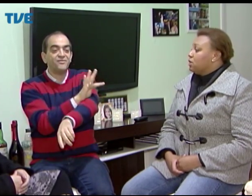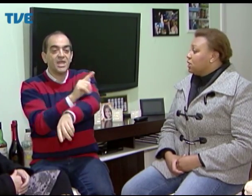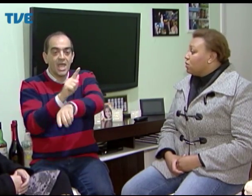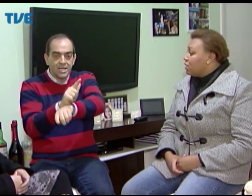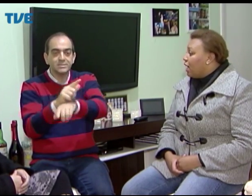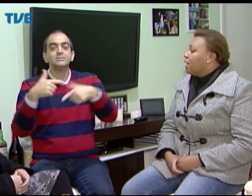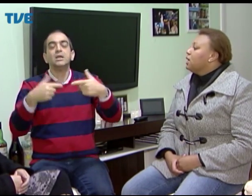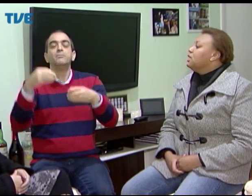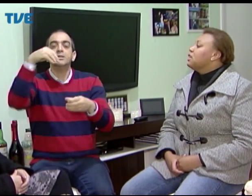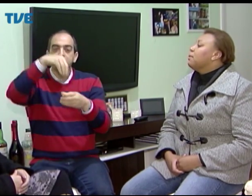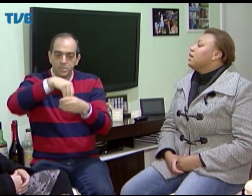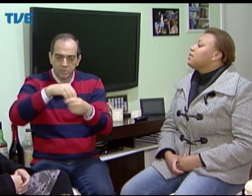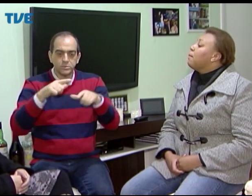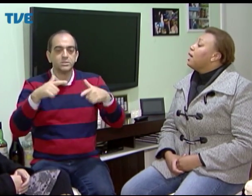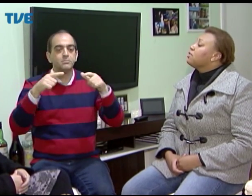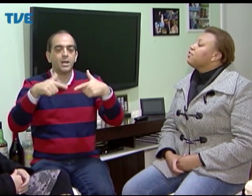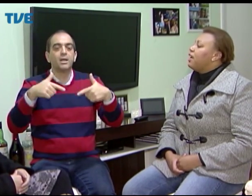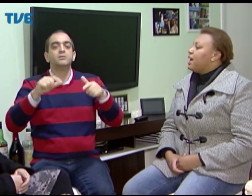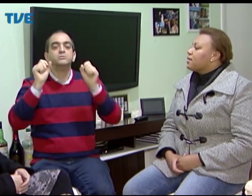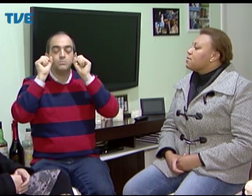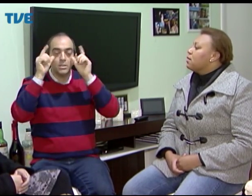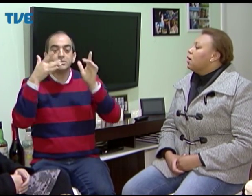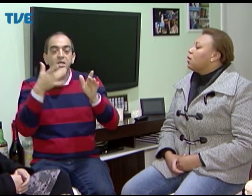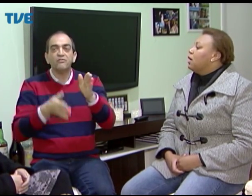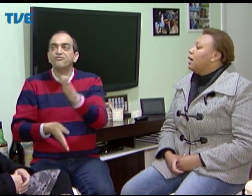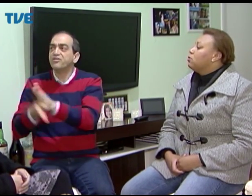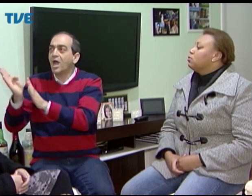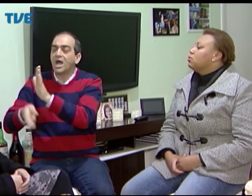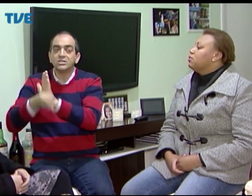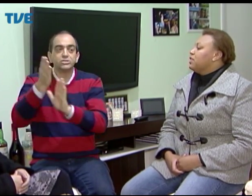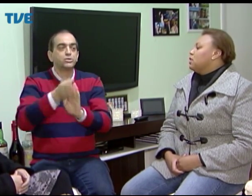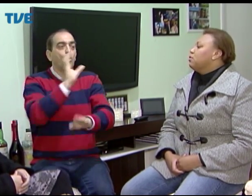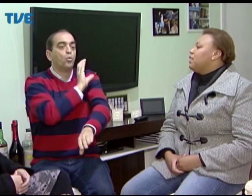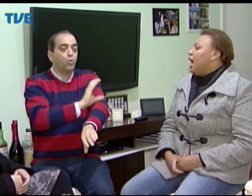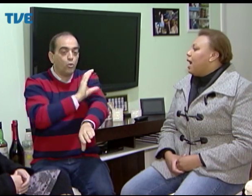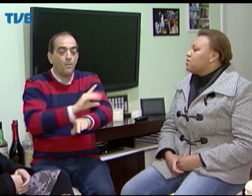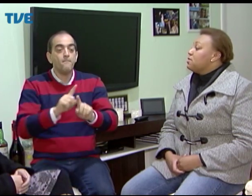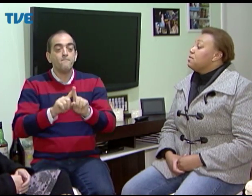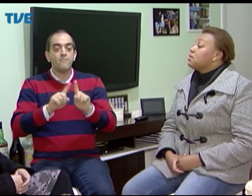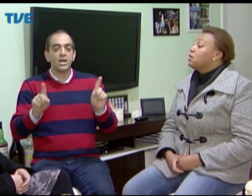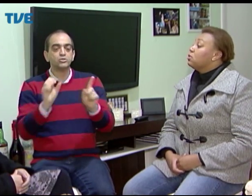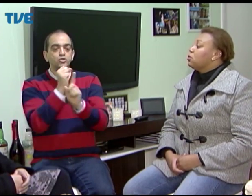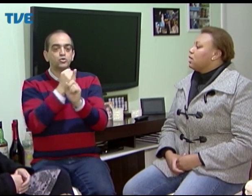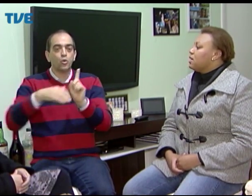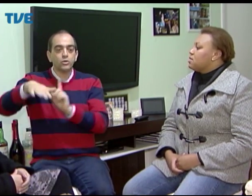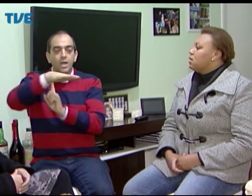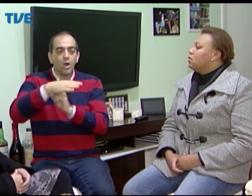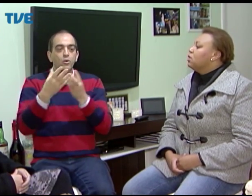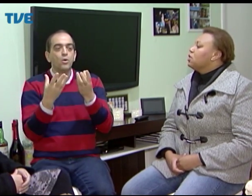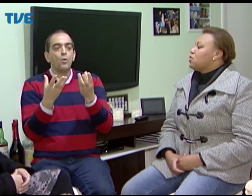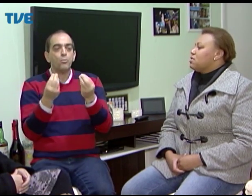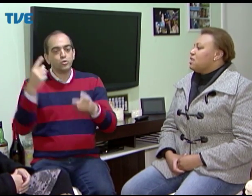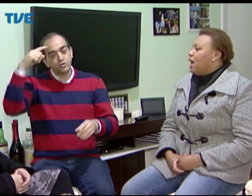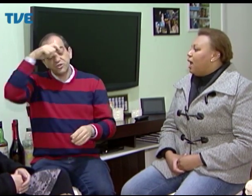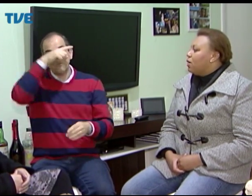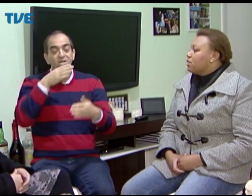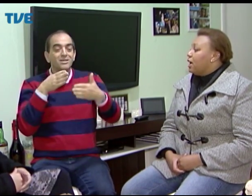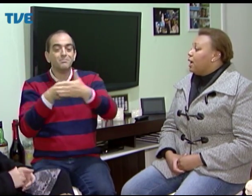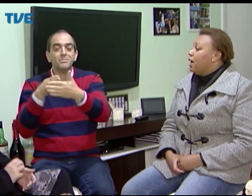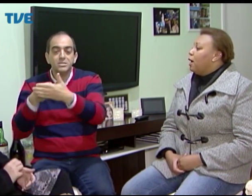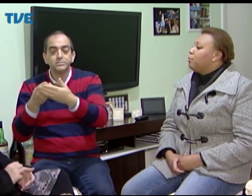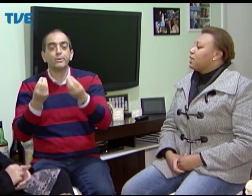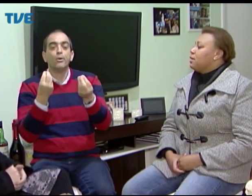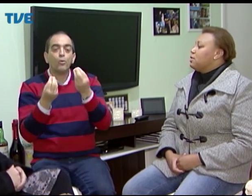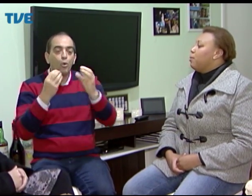já há quatro anos, né? E também trabalho na Fiergues, fazendo viagens, ensinando toda a questão social,